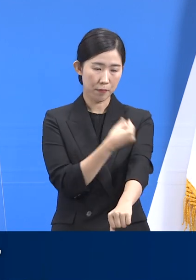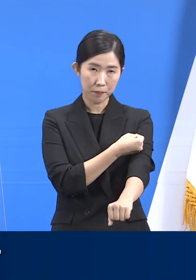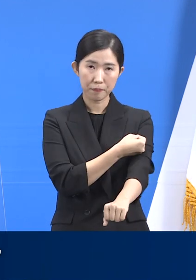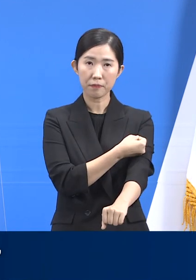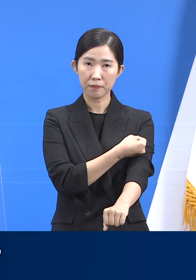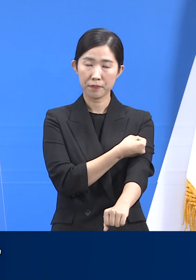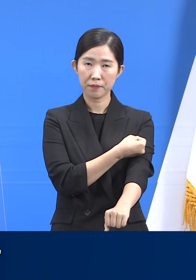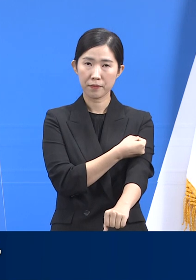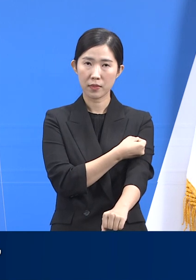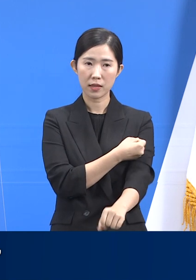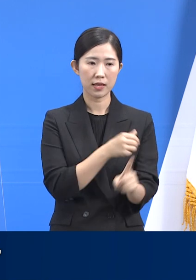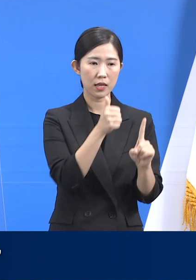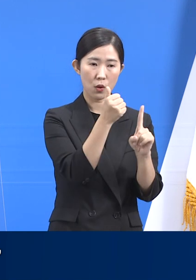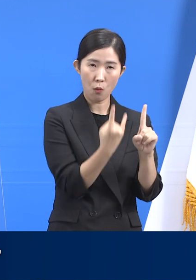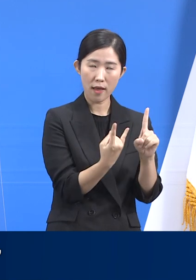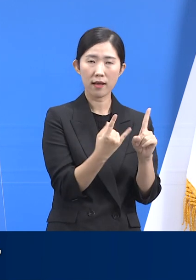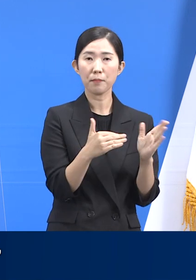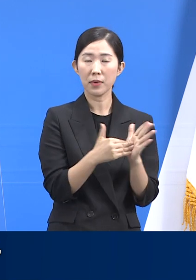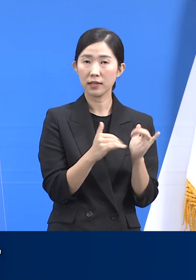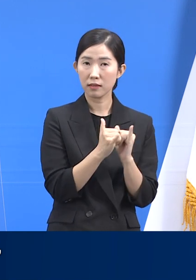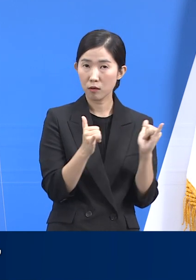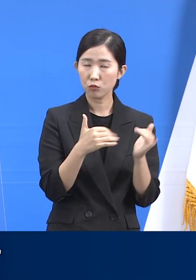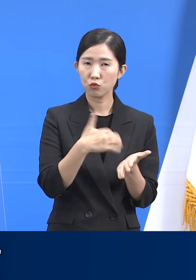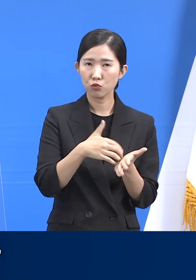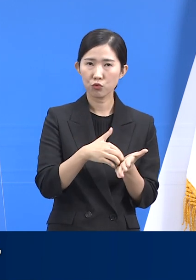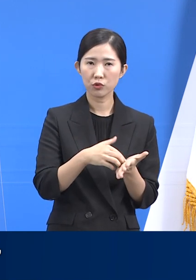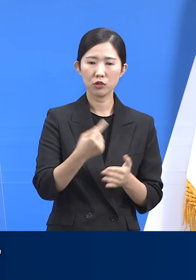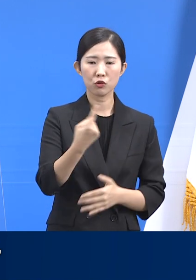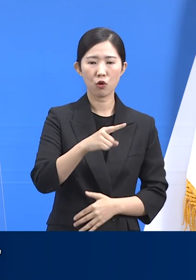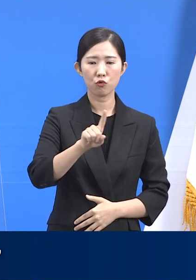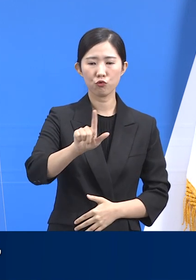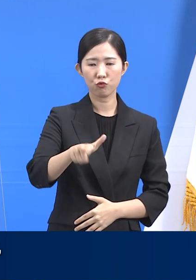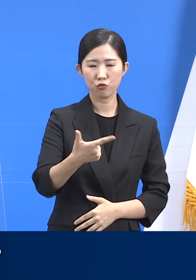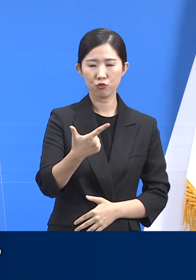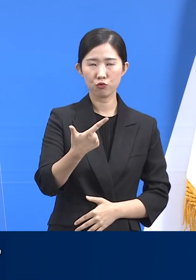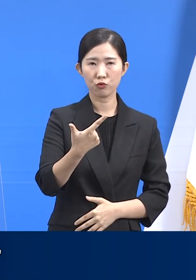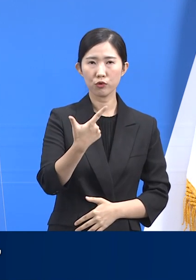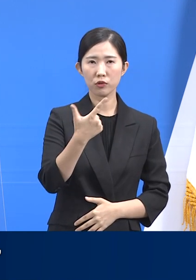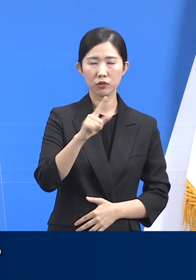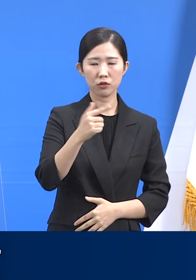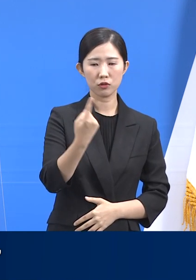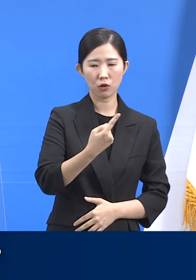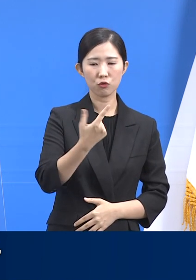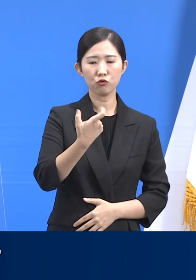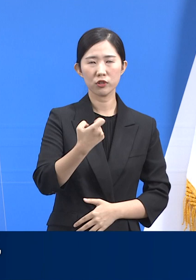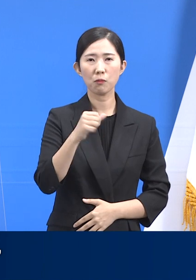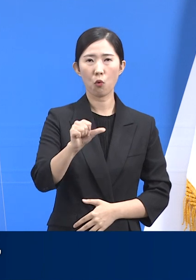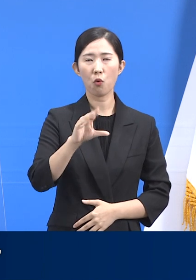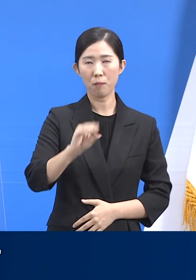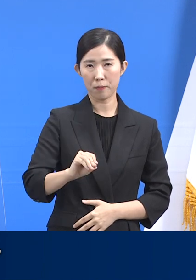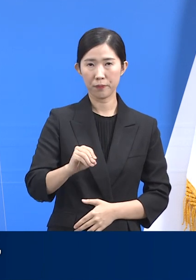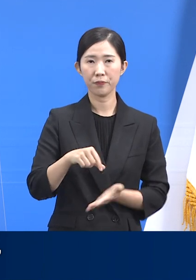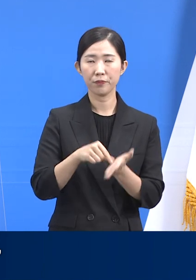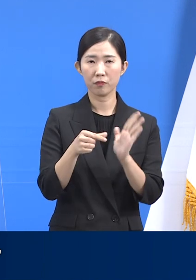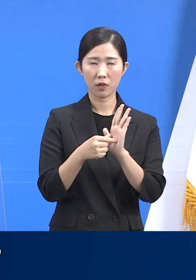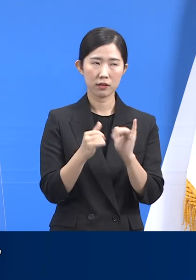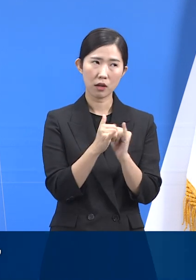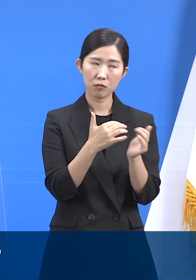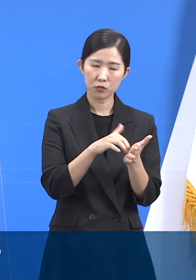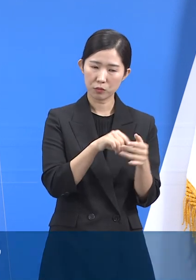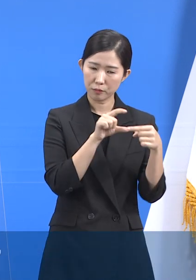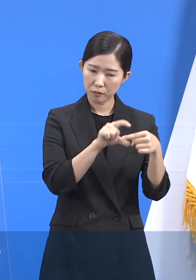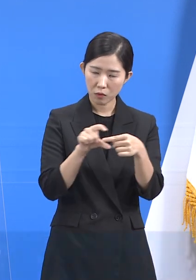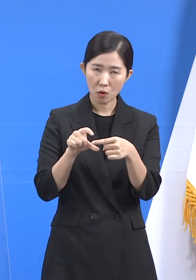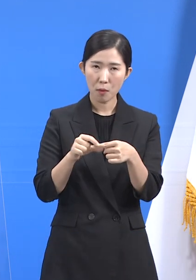예방접종을 1회 이상 받은 사람은 총 1,065만 9,879명입니다. 이는 인구 대비에서 80